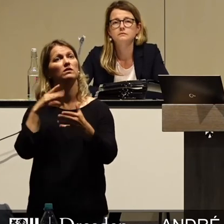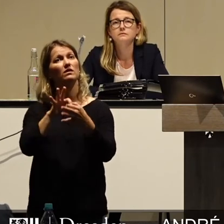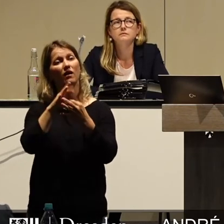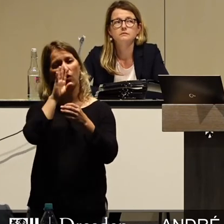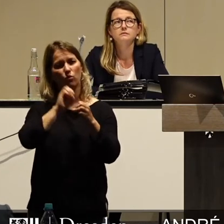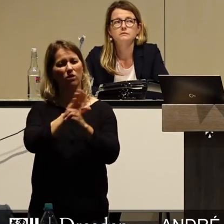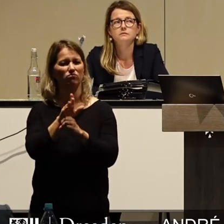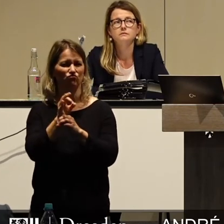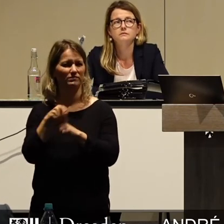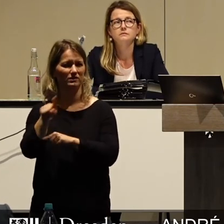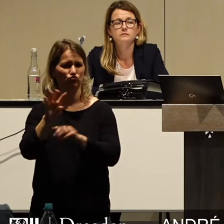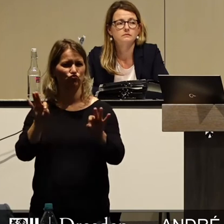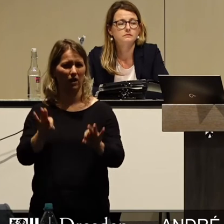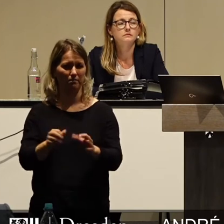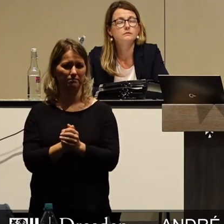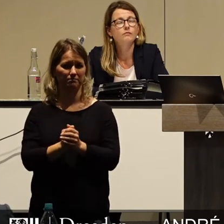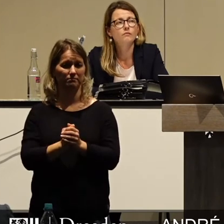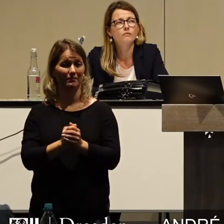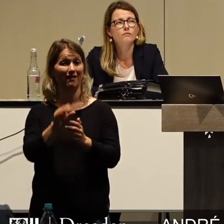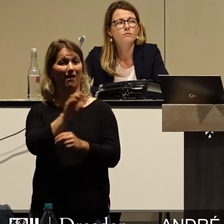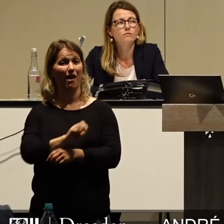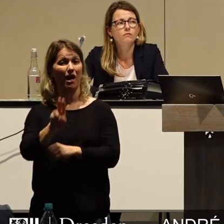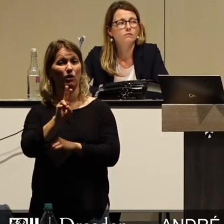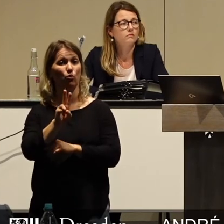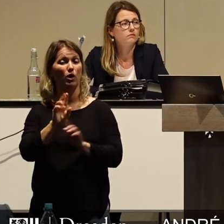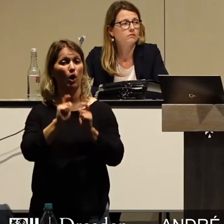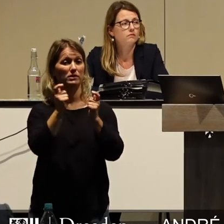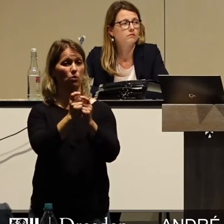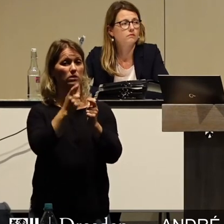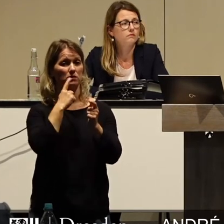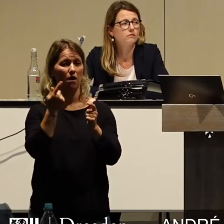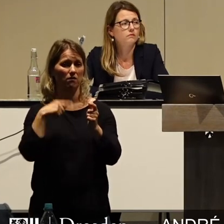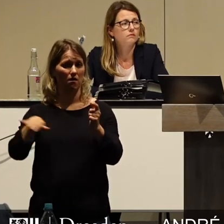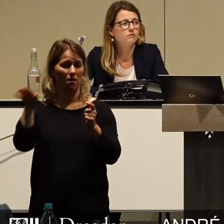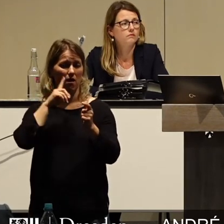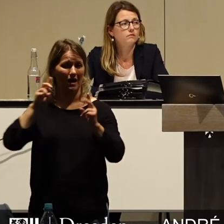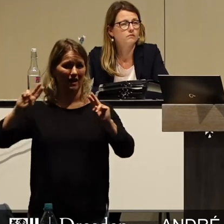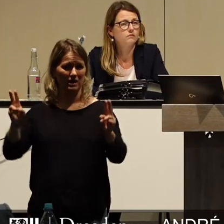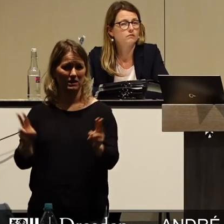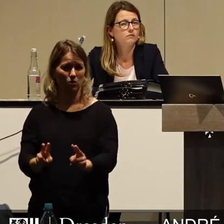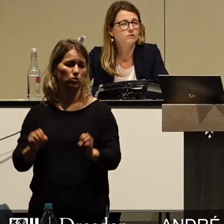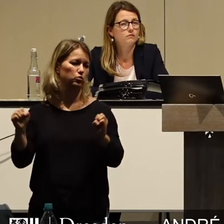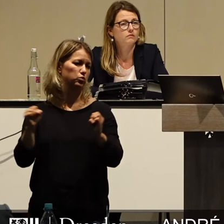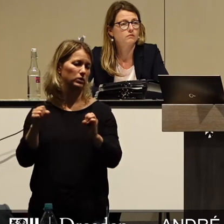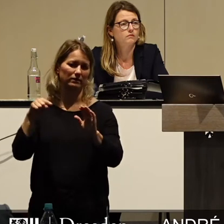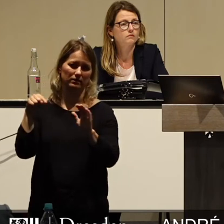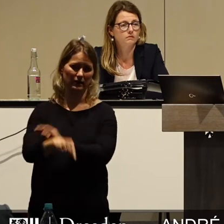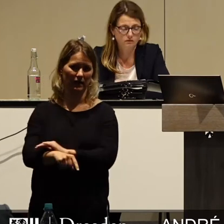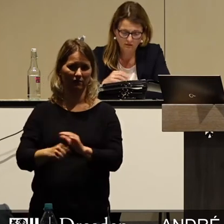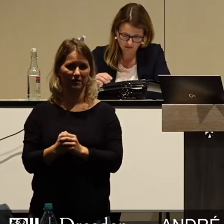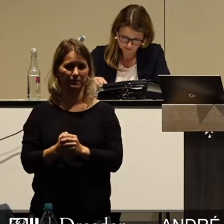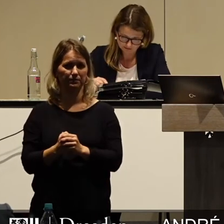Die EU-Kommission erwartet eine Rezession historischen Ausmaßes. Ich zitiere den